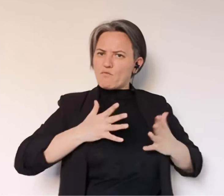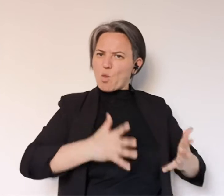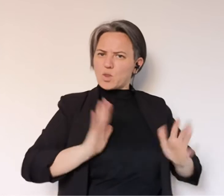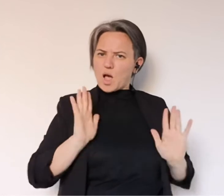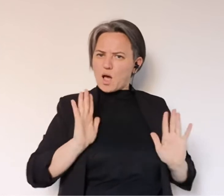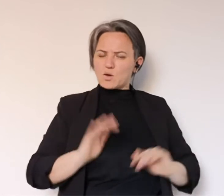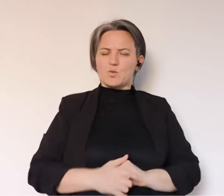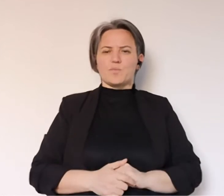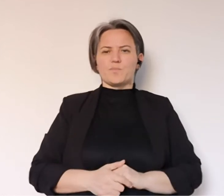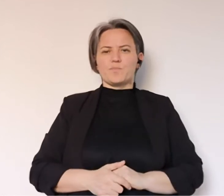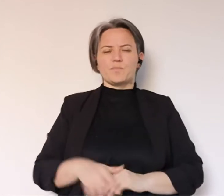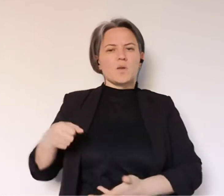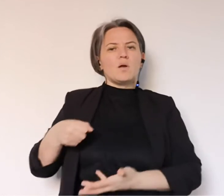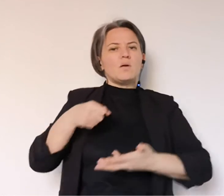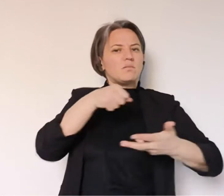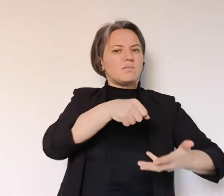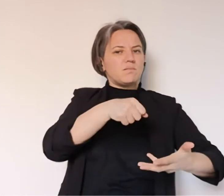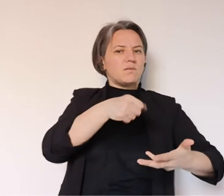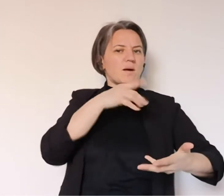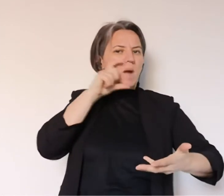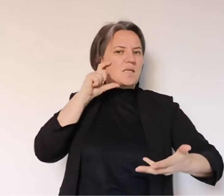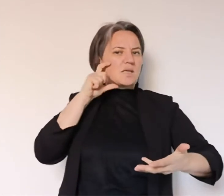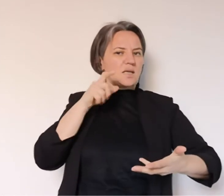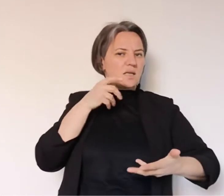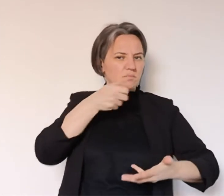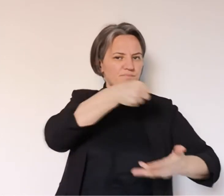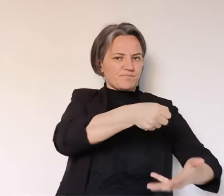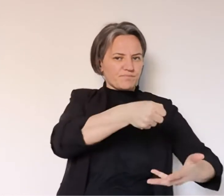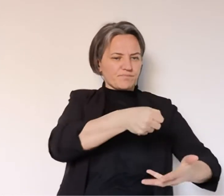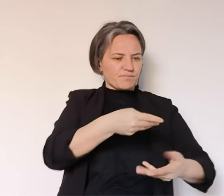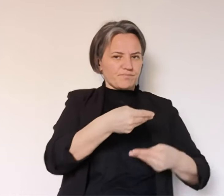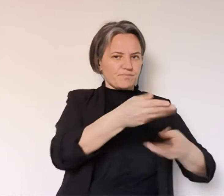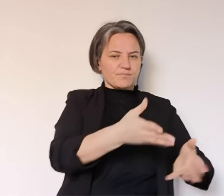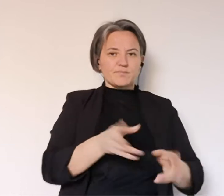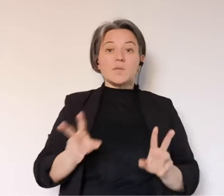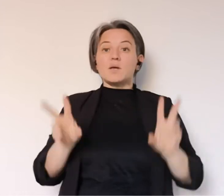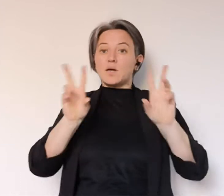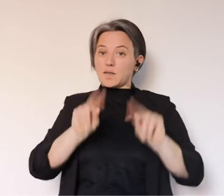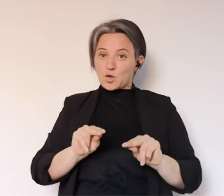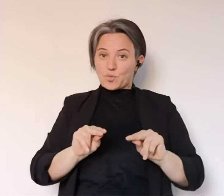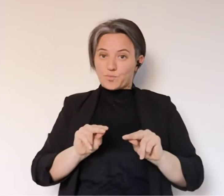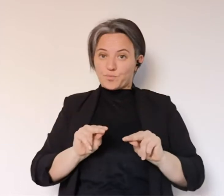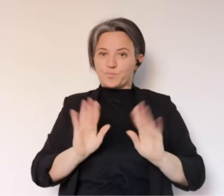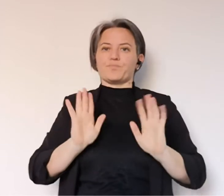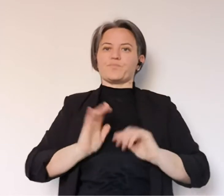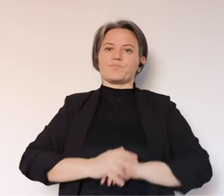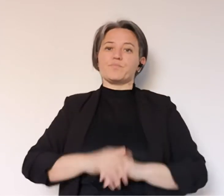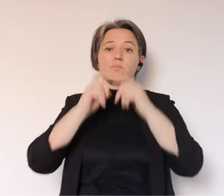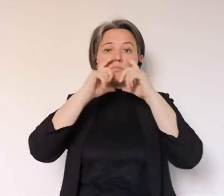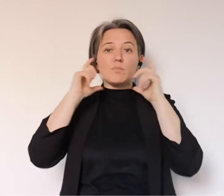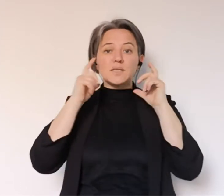della protezione civile vestito da volontario della protezione civile con il sacchettino delle mascherine.